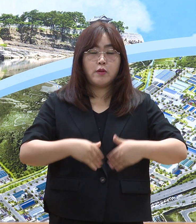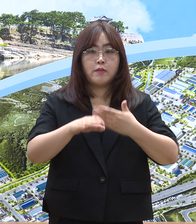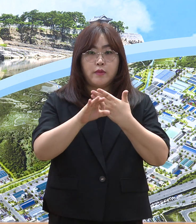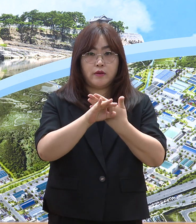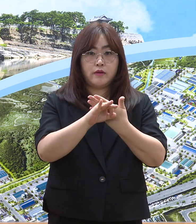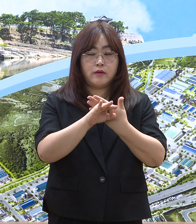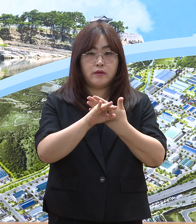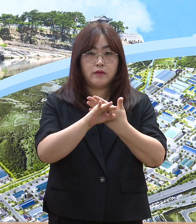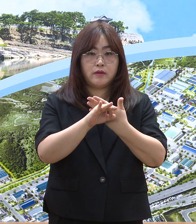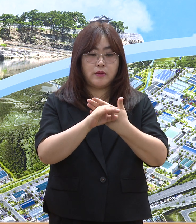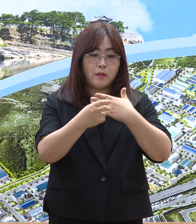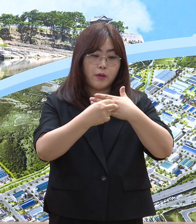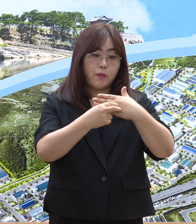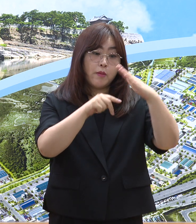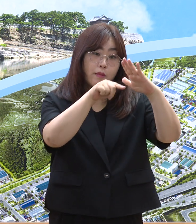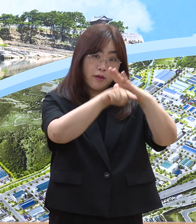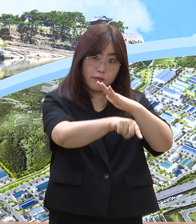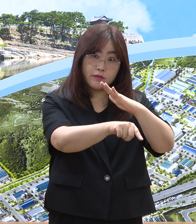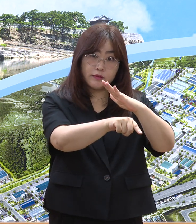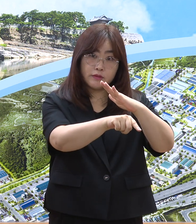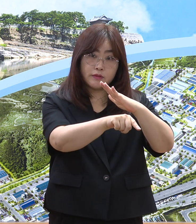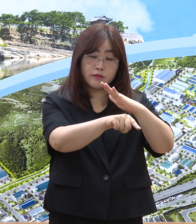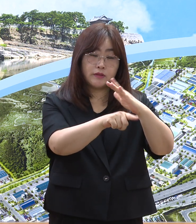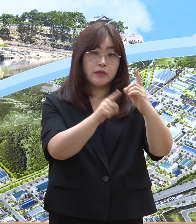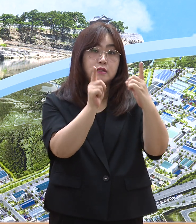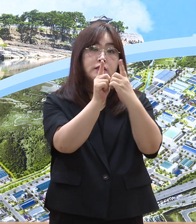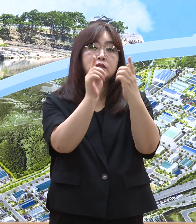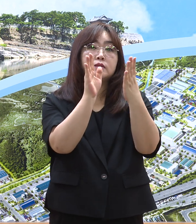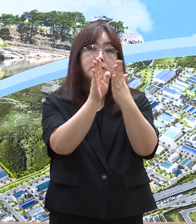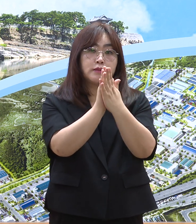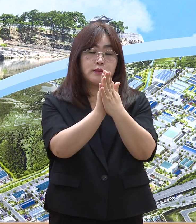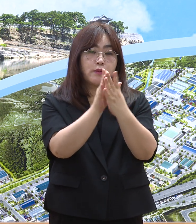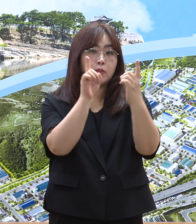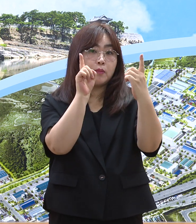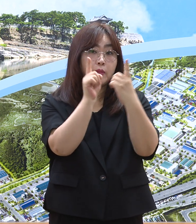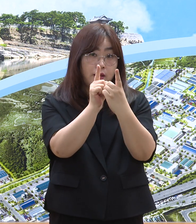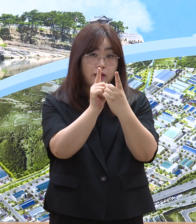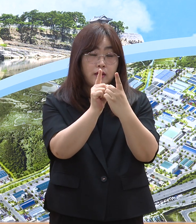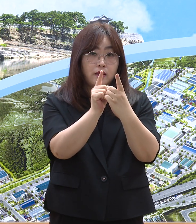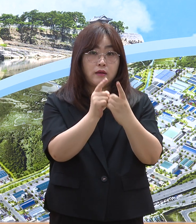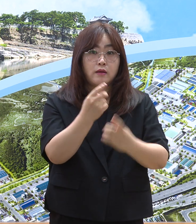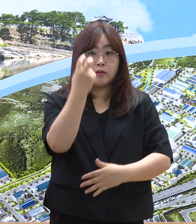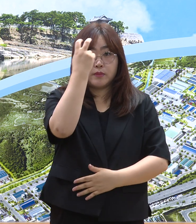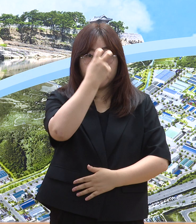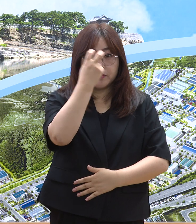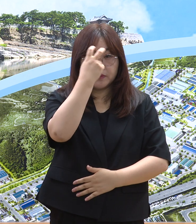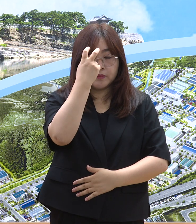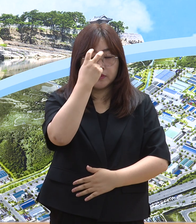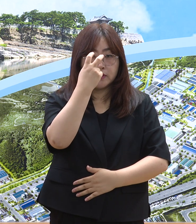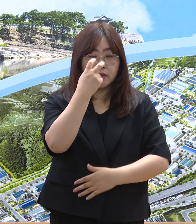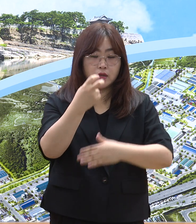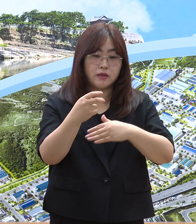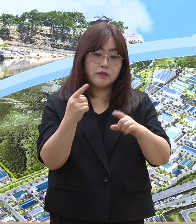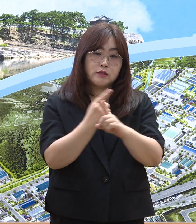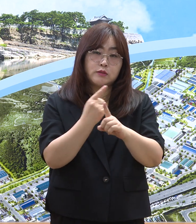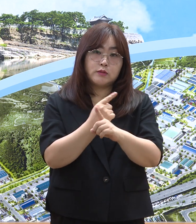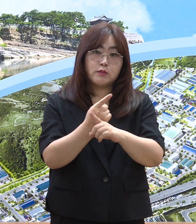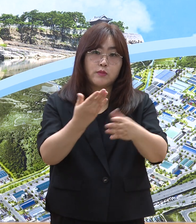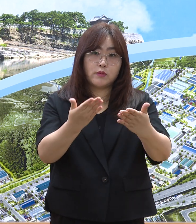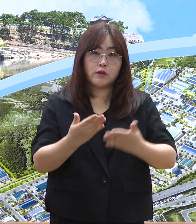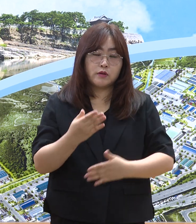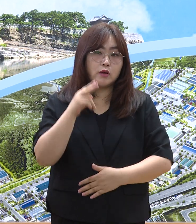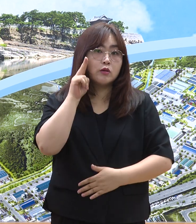외료진료센터에서 대면 진료를 받을 수도 있으며 감염 증상의